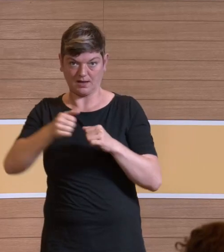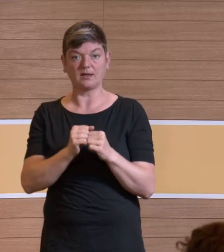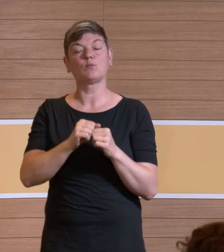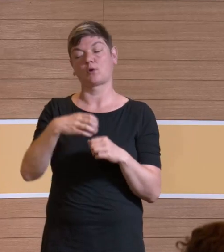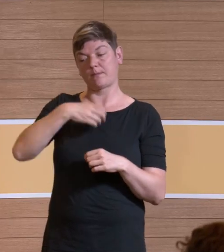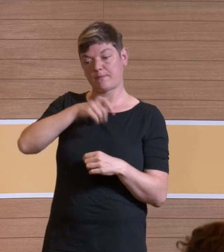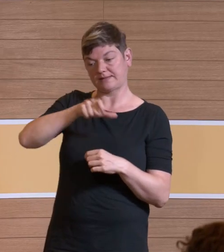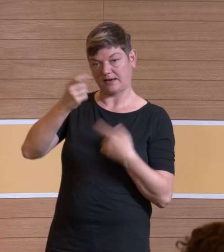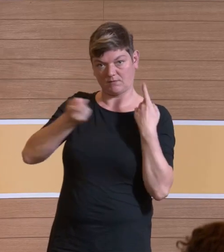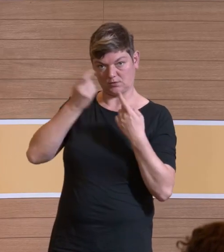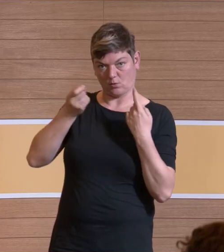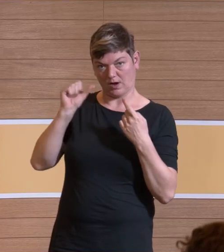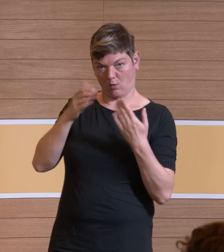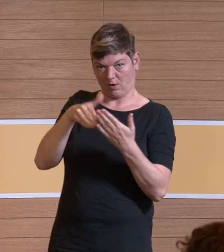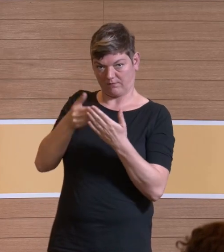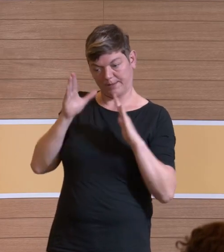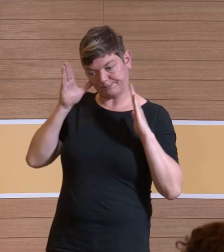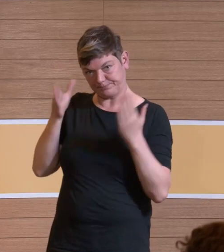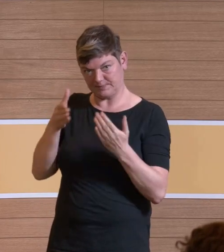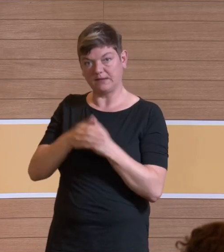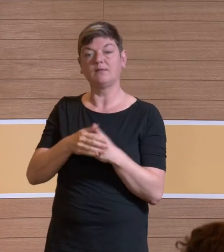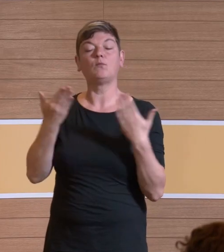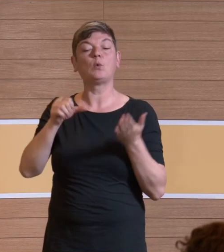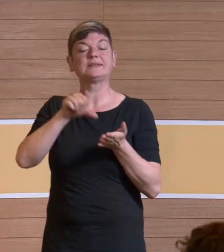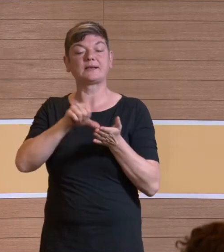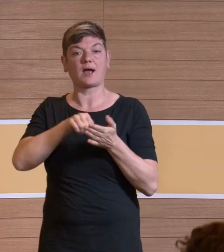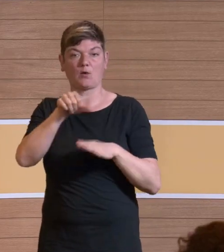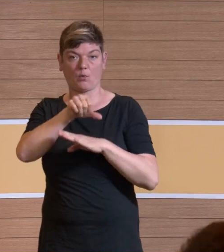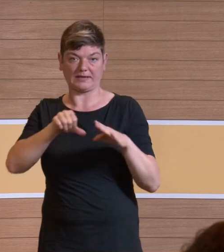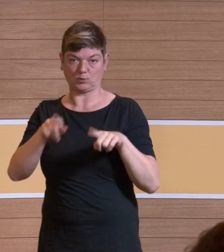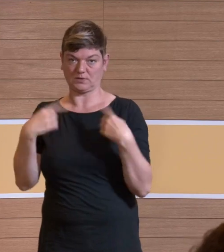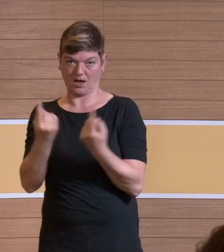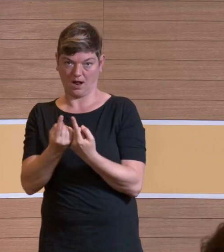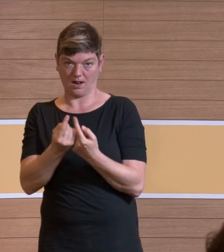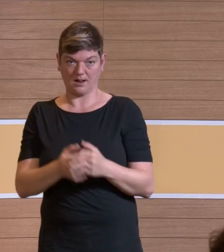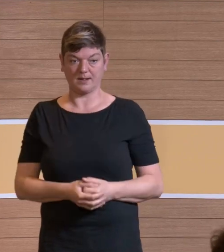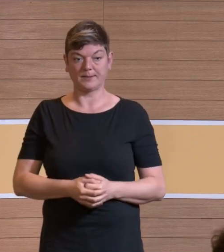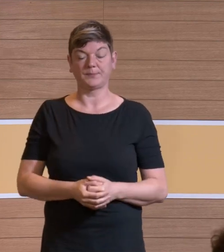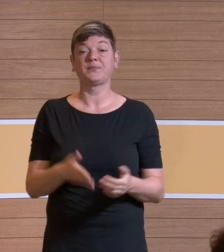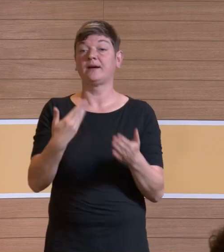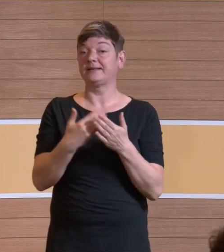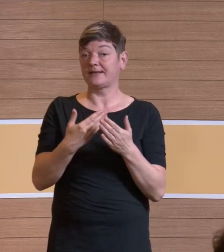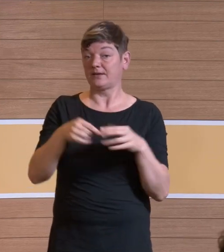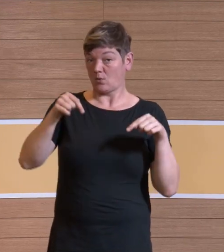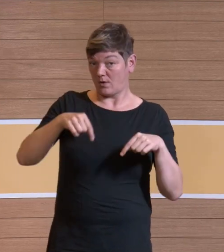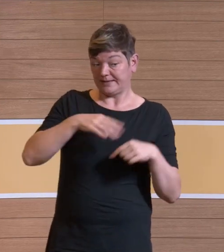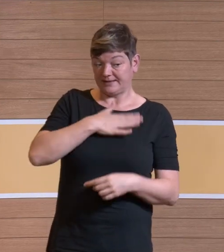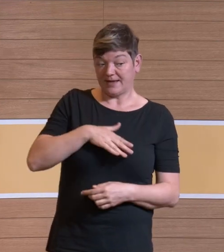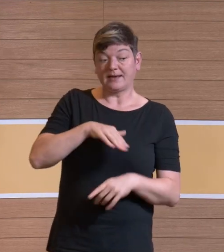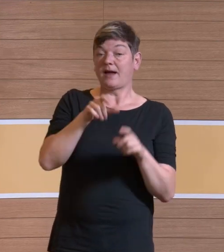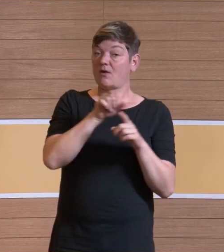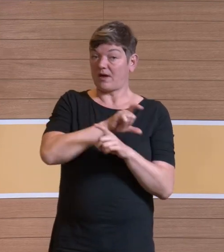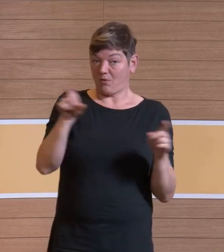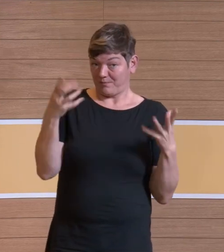Patientenversorgung und zwar bei uns in unserem Zentral-OP. Und deswegen möchte ich Sie heute einmal mitnehmen in die Welt eines